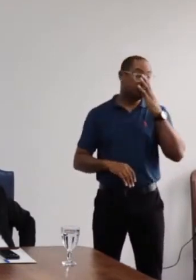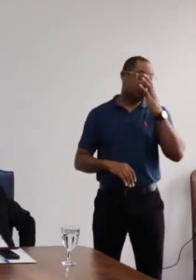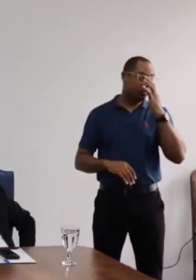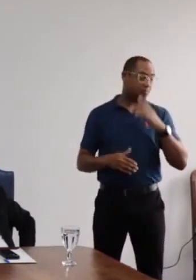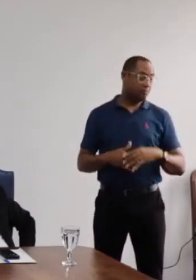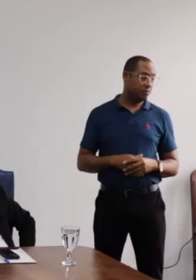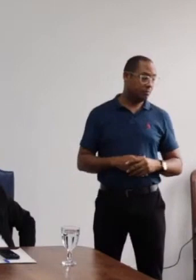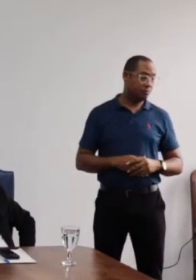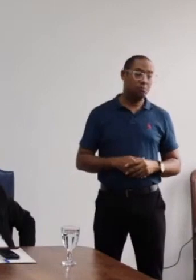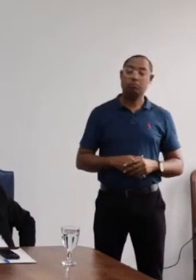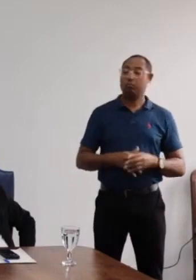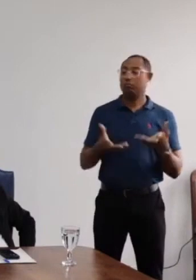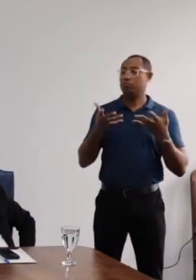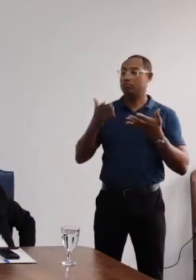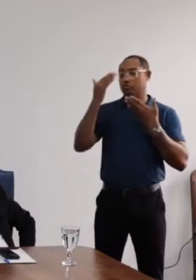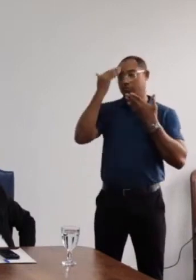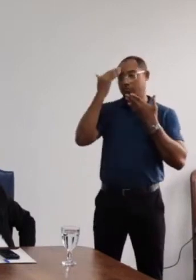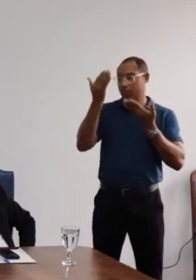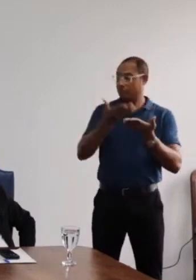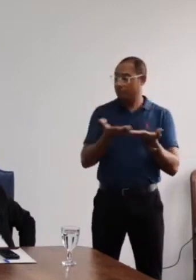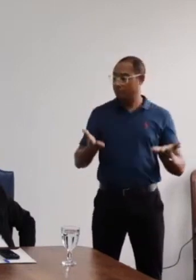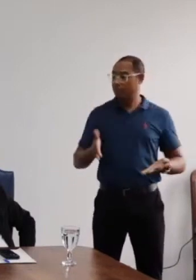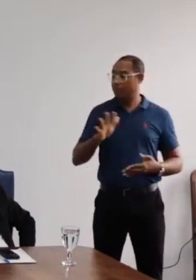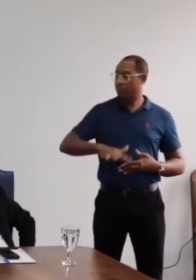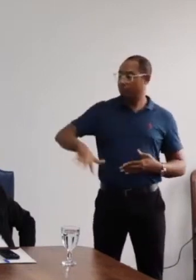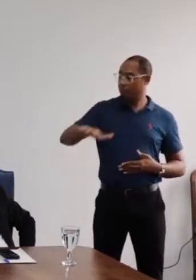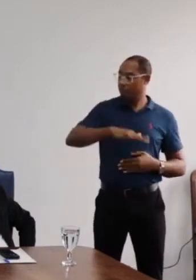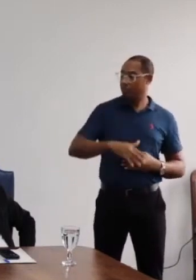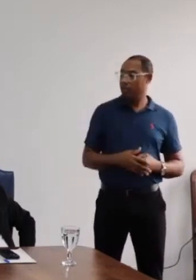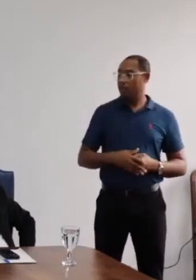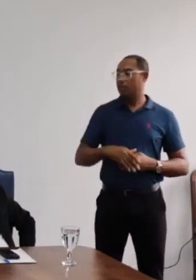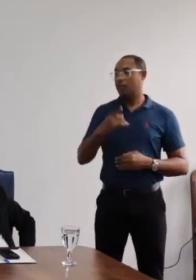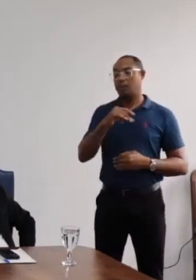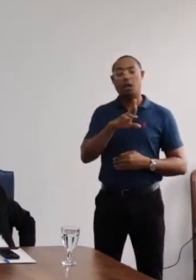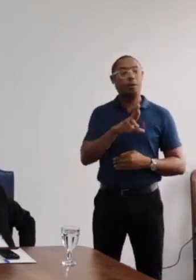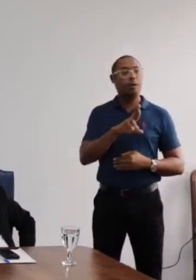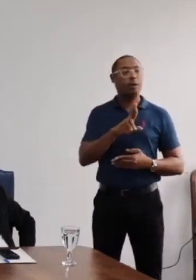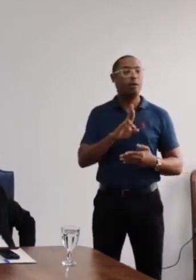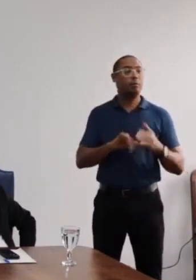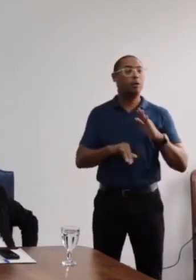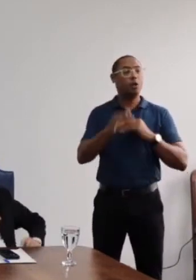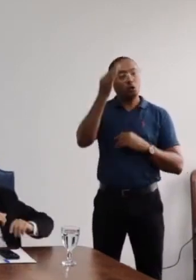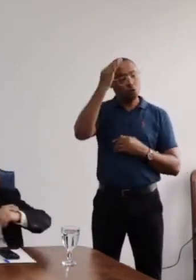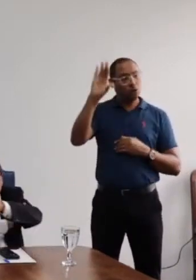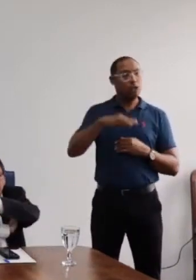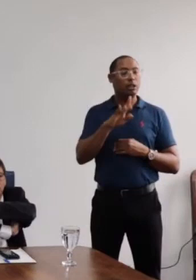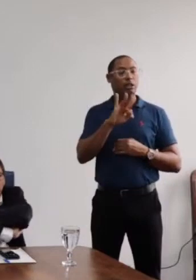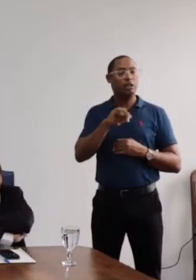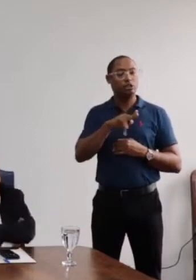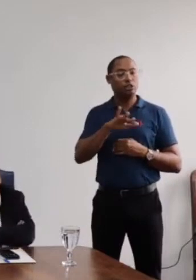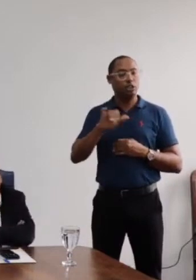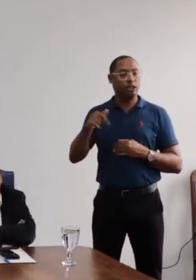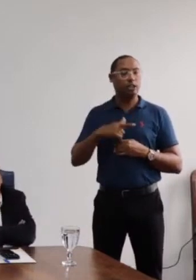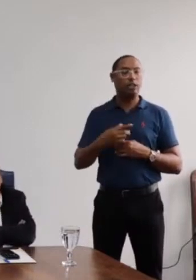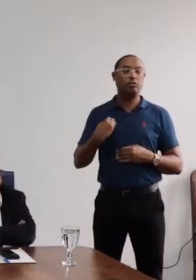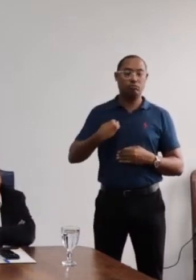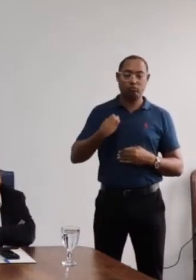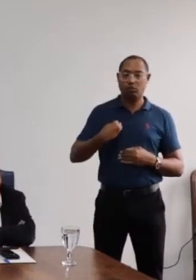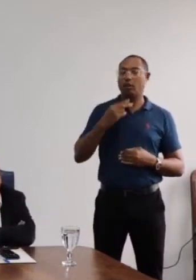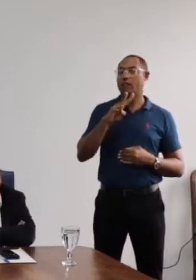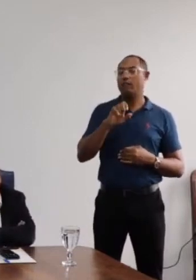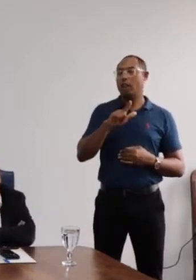Queria agradecer aqui a companhia da nossa Projetura de Extensão e Cultura, a professora Tatiana Veloso, que nos acompanhou